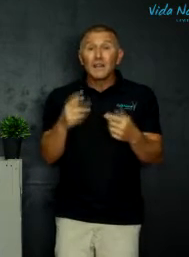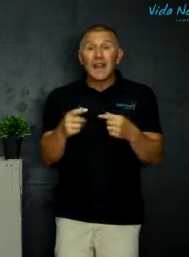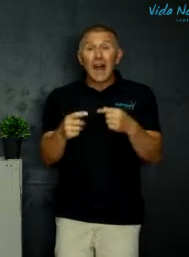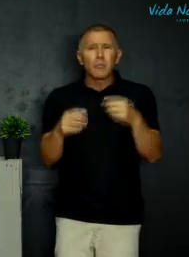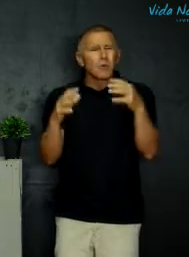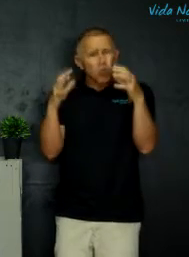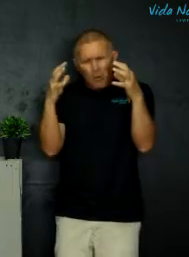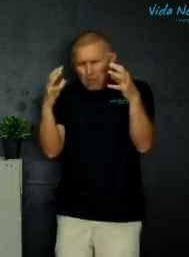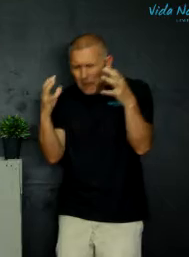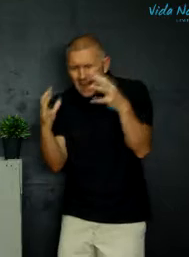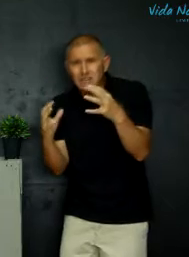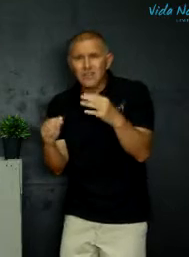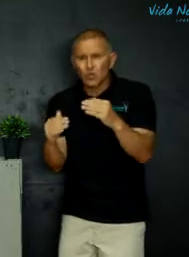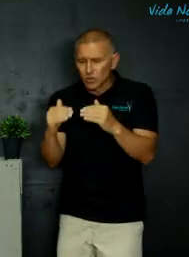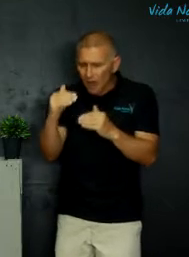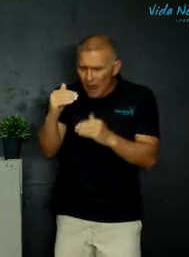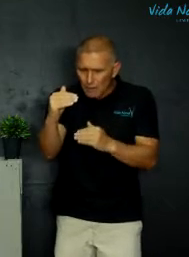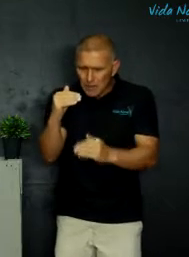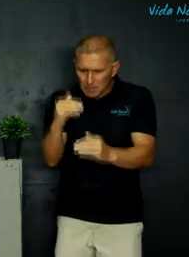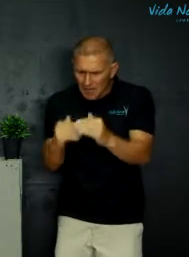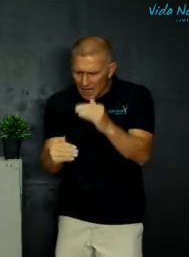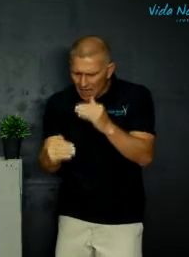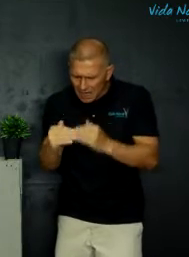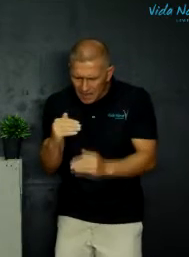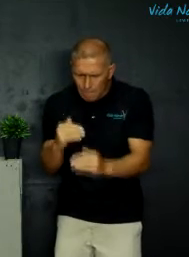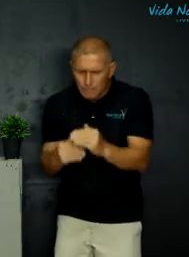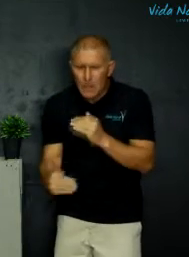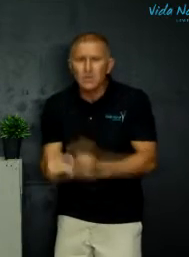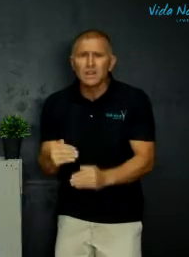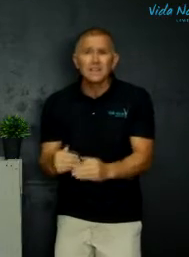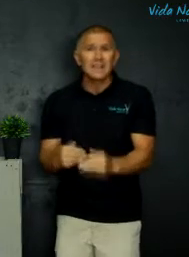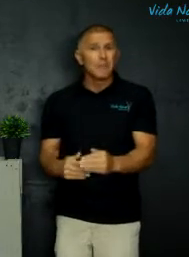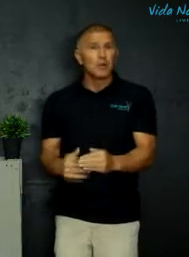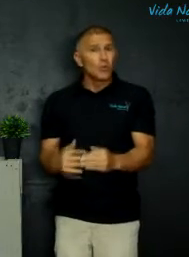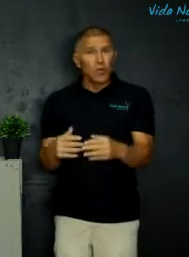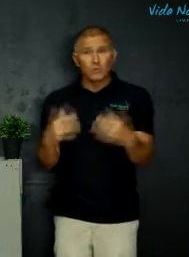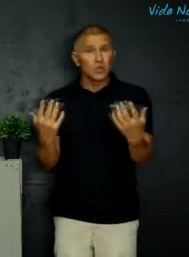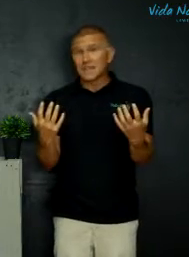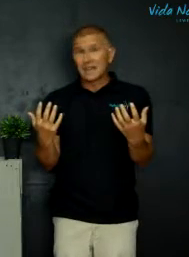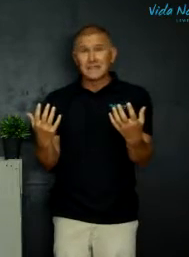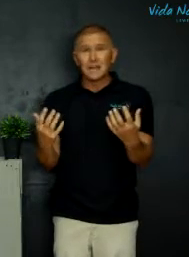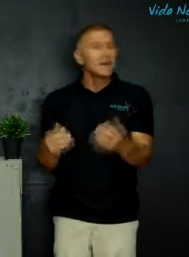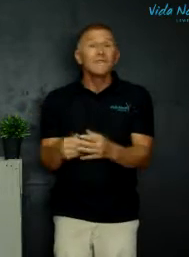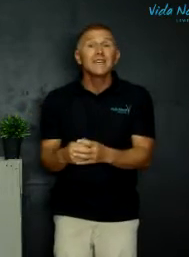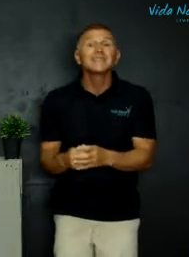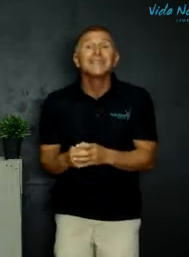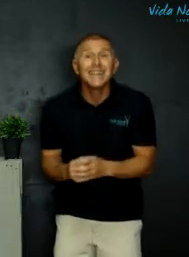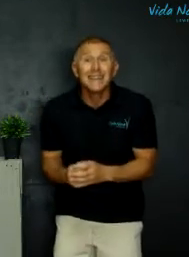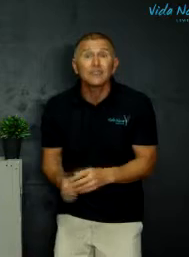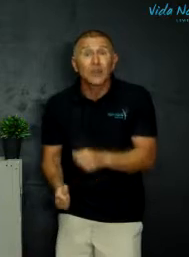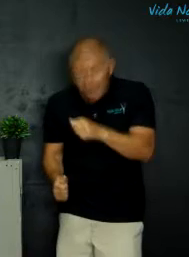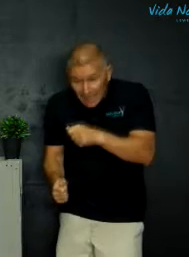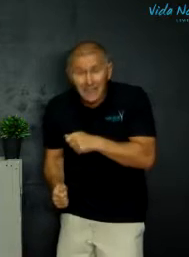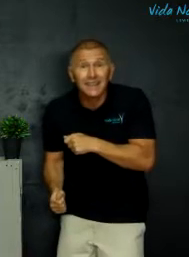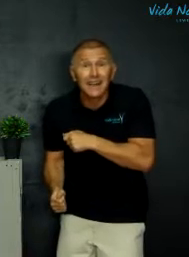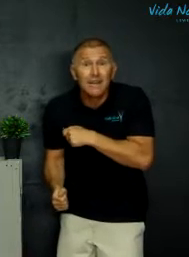vir hulle help om komplekse goed af te breek in eenvoudige stappen. Hoekom? So dat hulle slim kan wees? Nee, so dat hulle dit kan